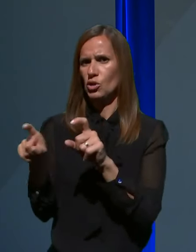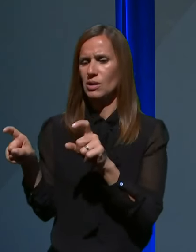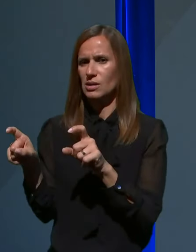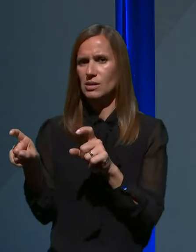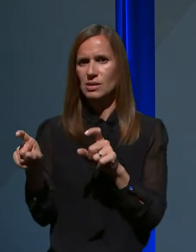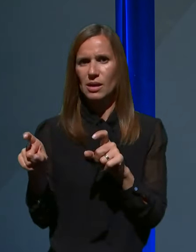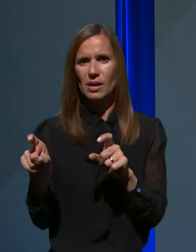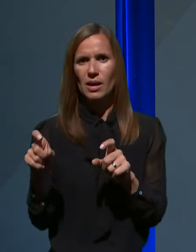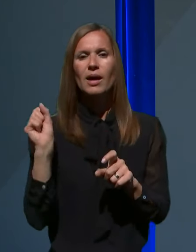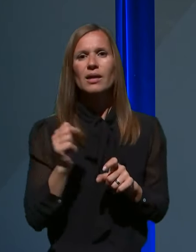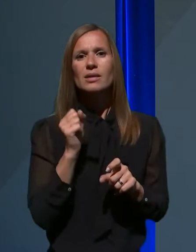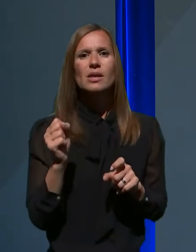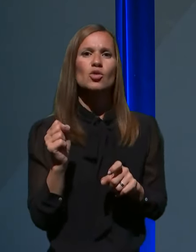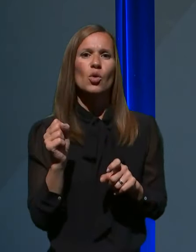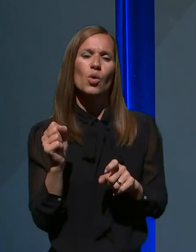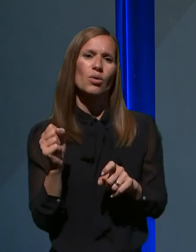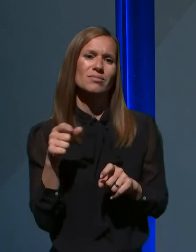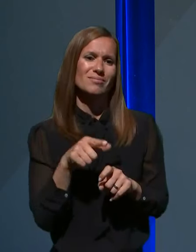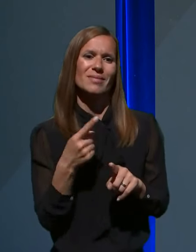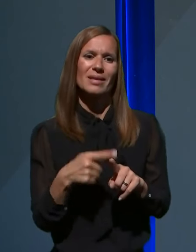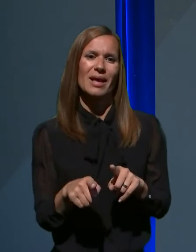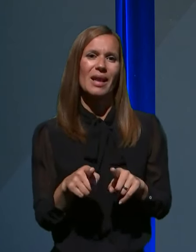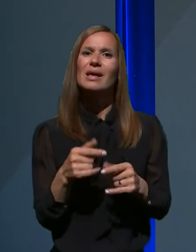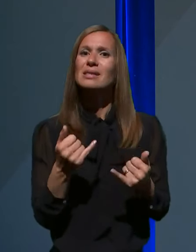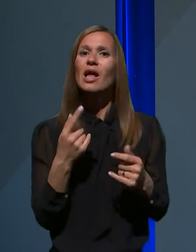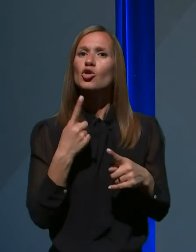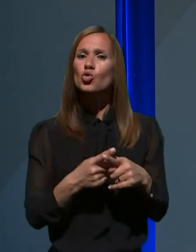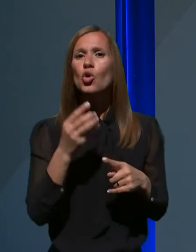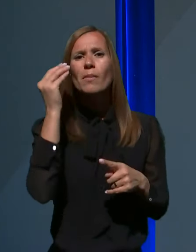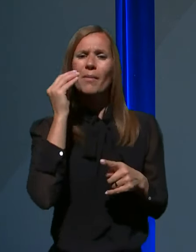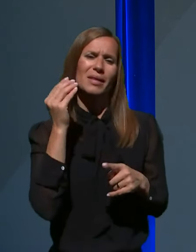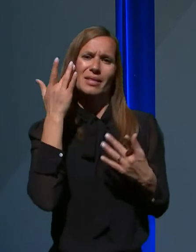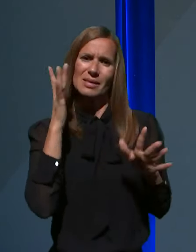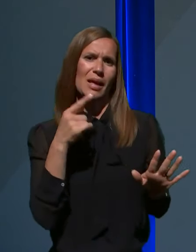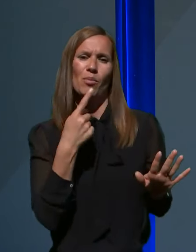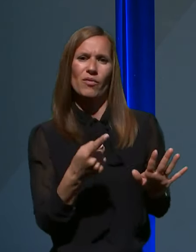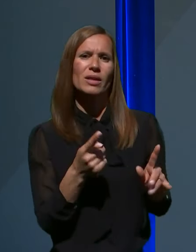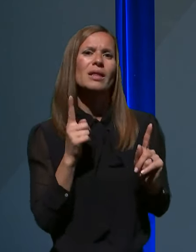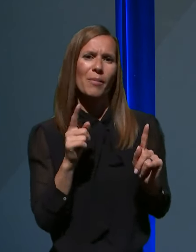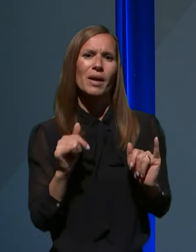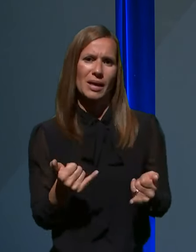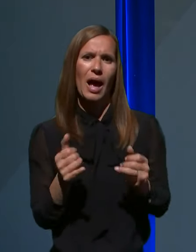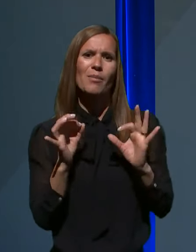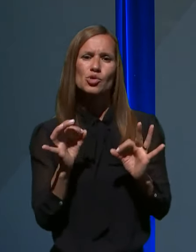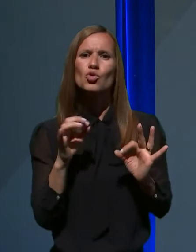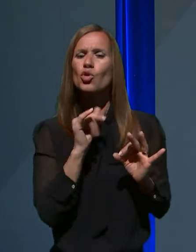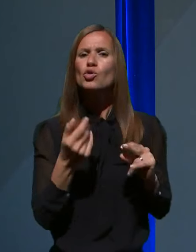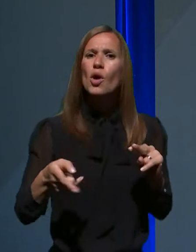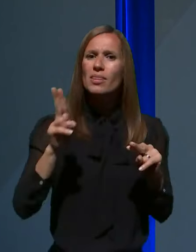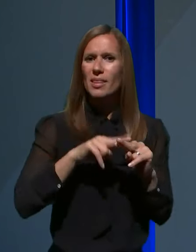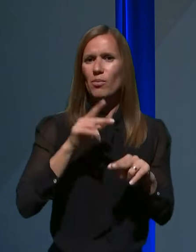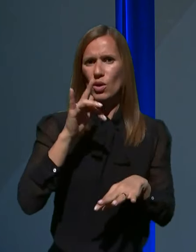Tako da tega deleža vam pa točno zelena pamet ne vem povedati. Absolutno pa gre za to najbolj ranljivo